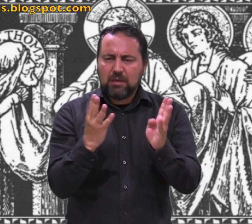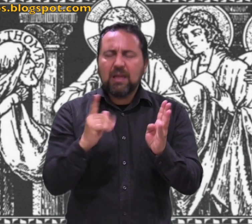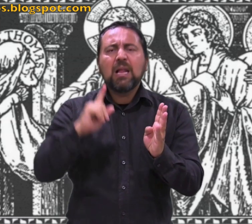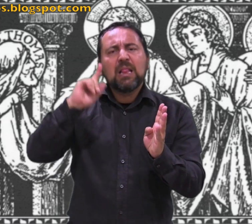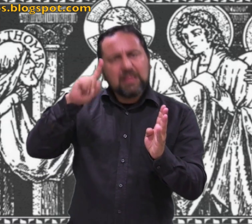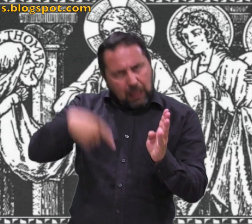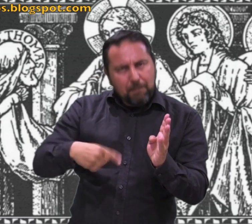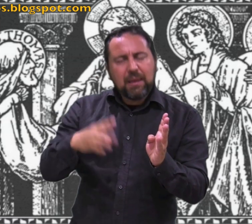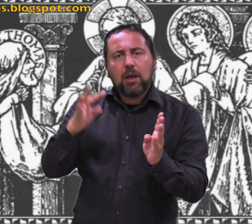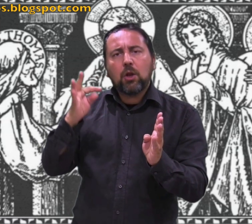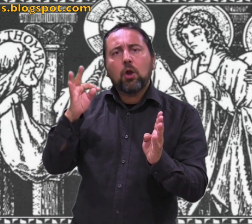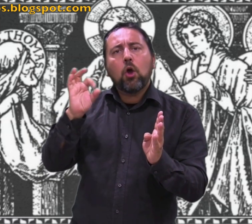Tomás con ellos.